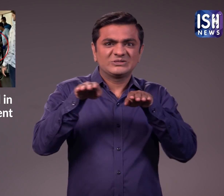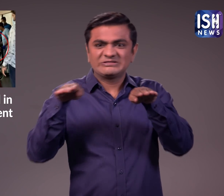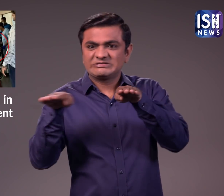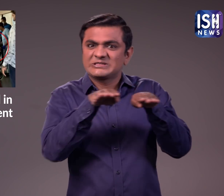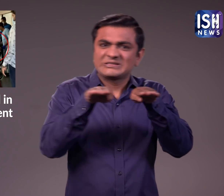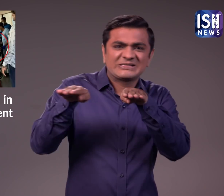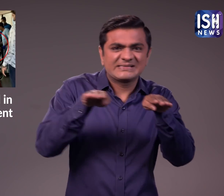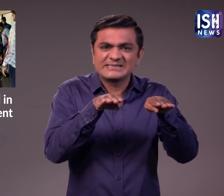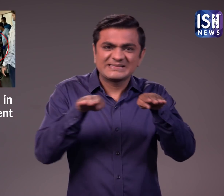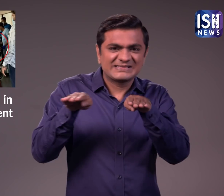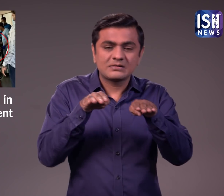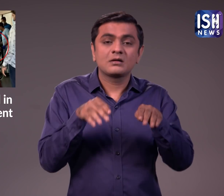जा टकरा है।